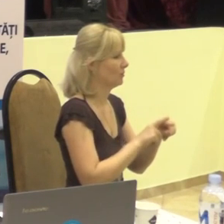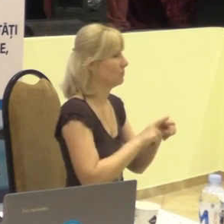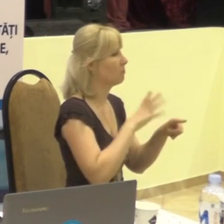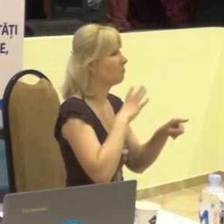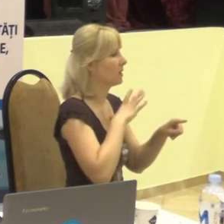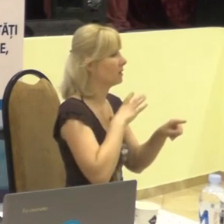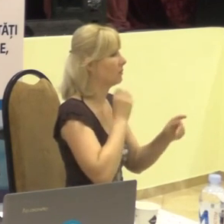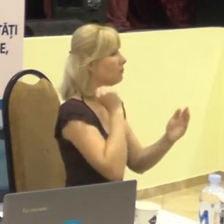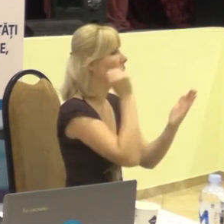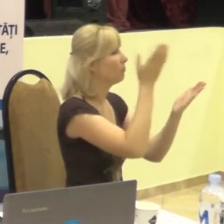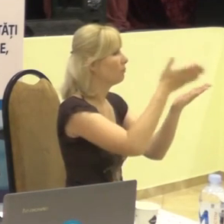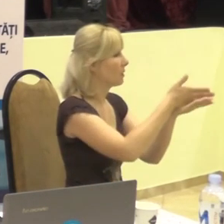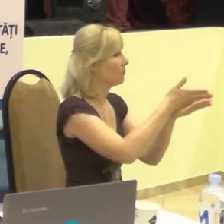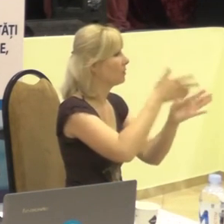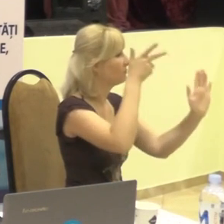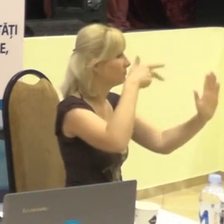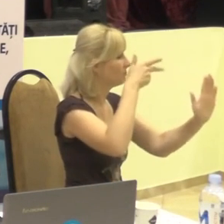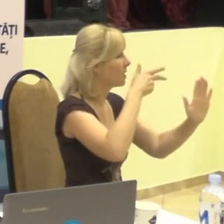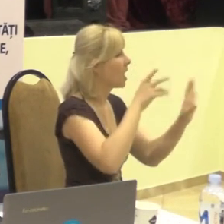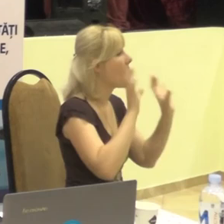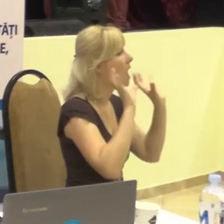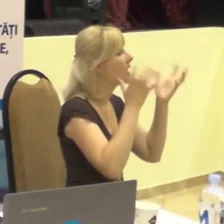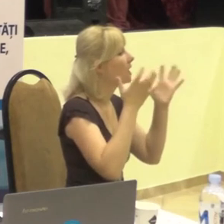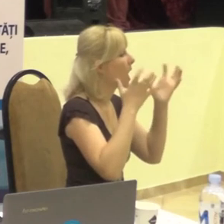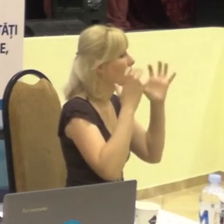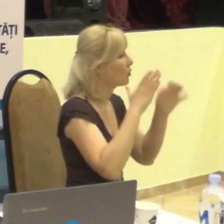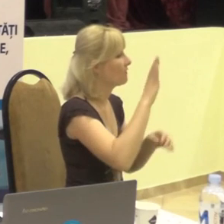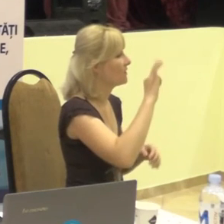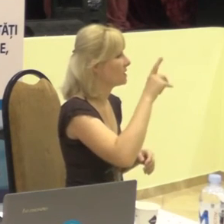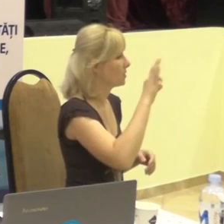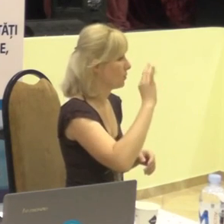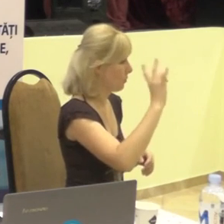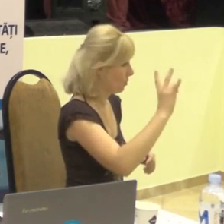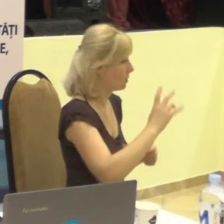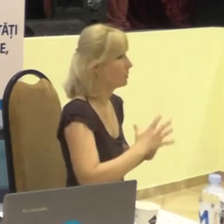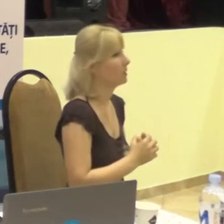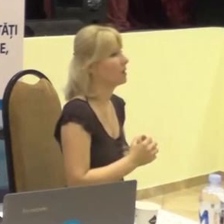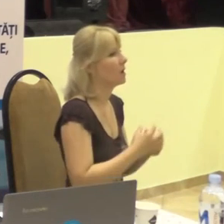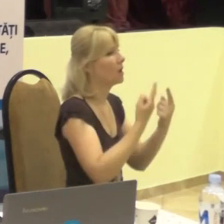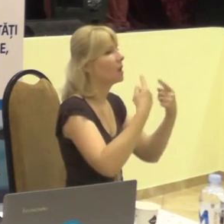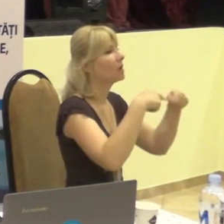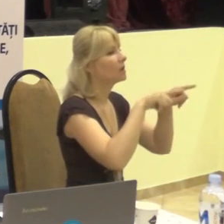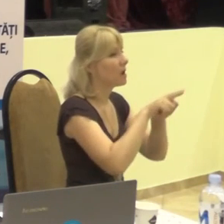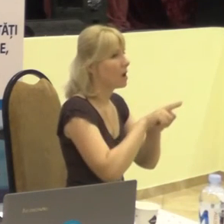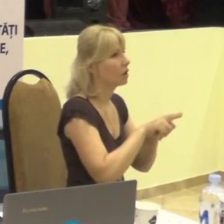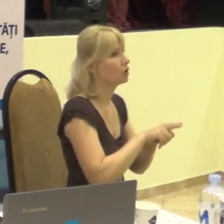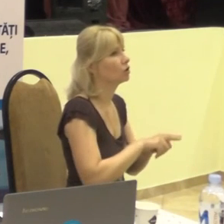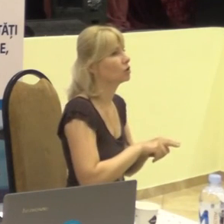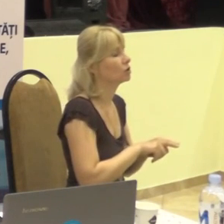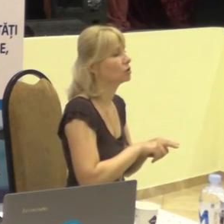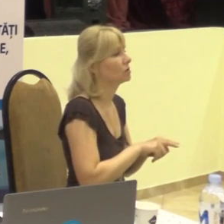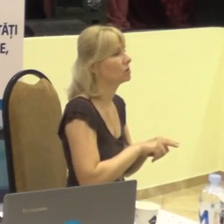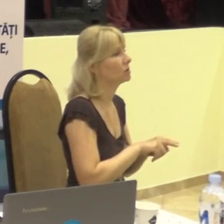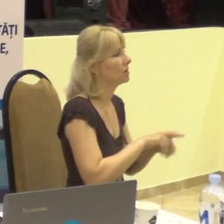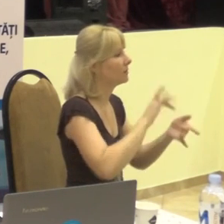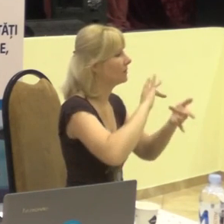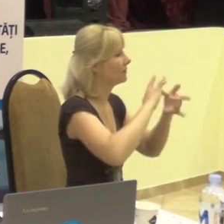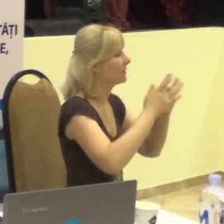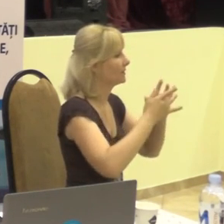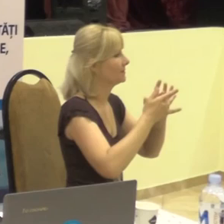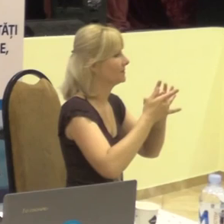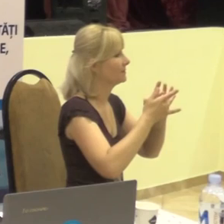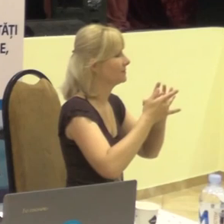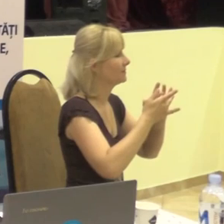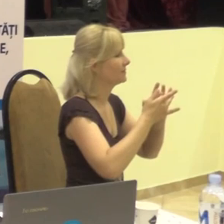transmisă în direct la postulul de radio, radiovizion. De asemenea, pe pagina închisă,